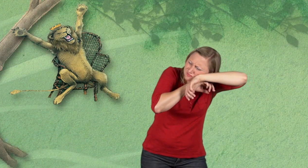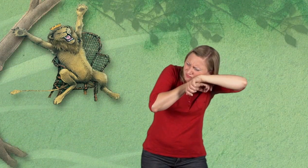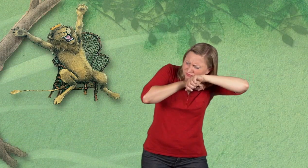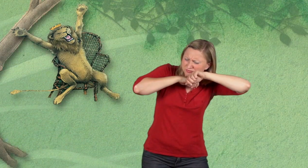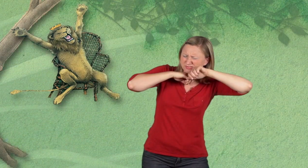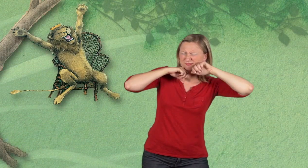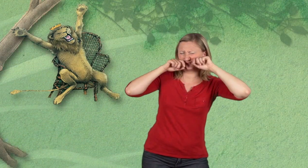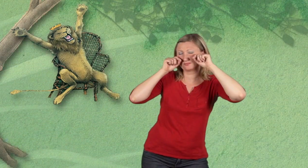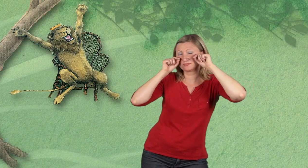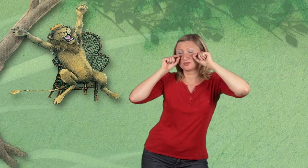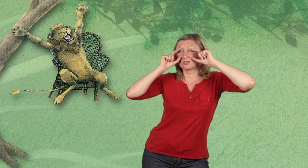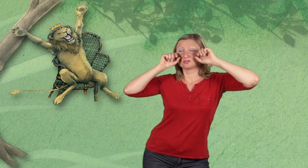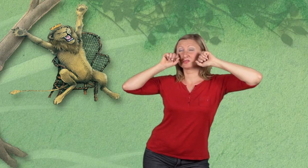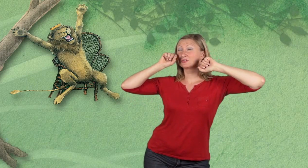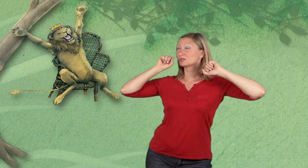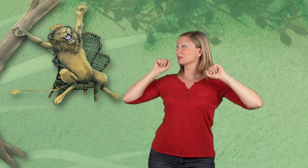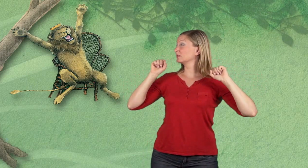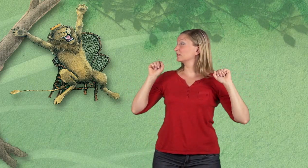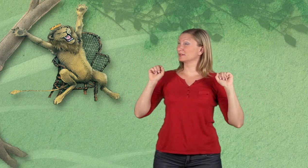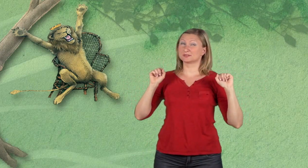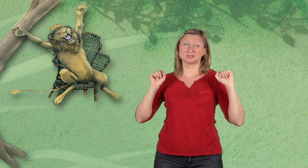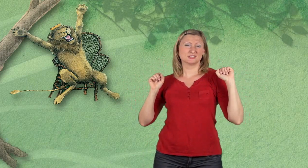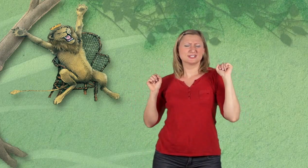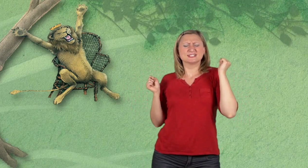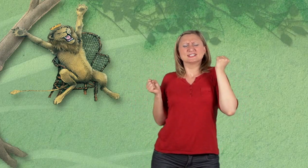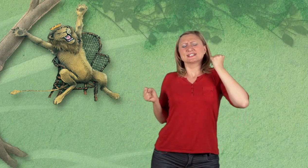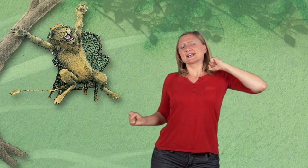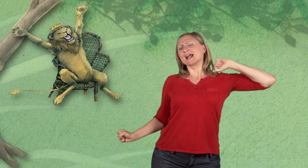König Leo war gerade erwacht und regelte sich auf seinem Thron.